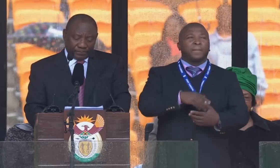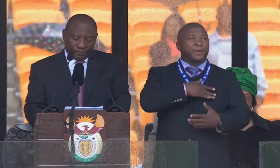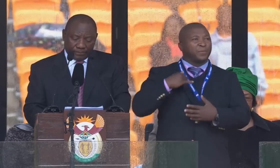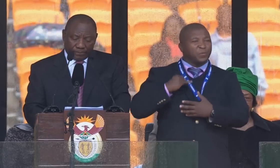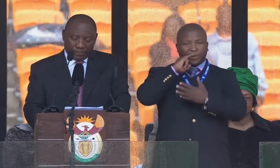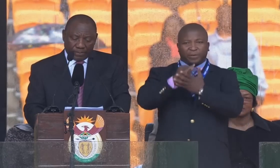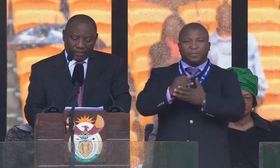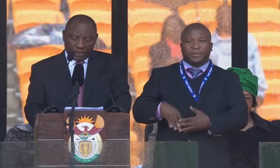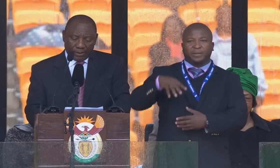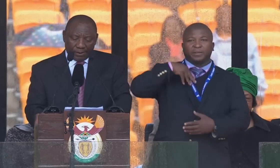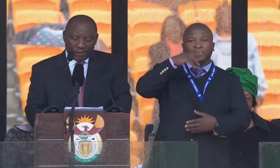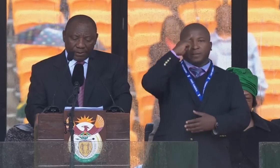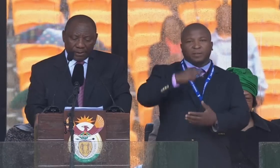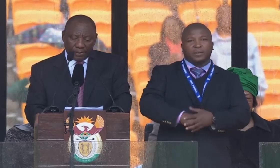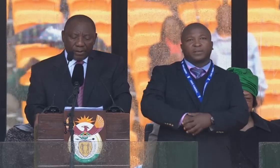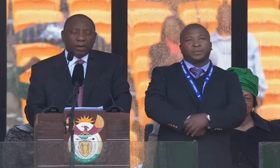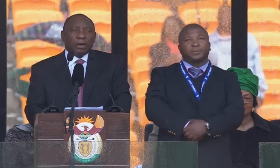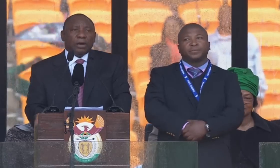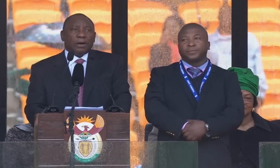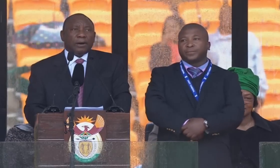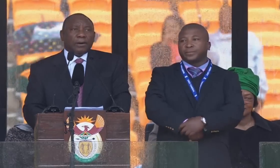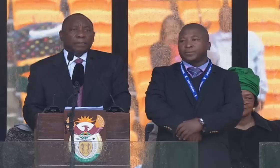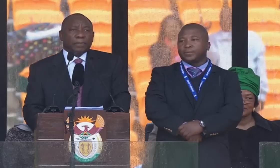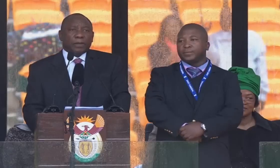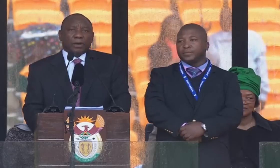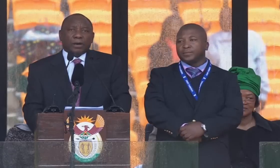é sua, a festa é nossa De quem quiser,